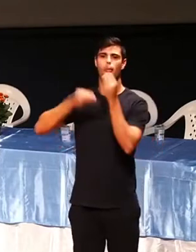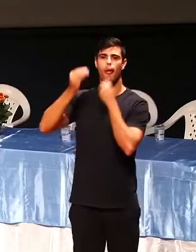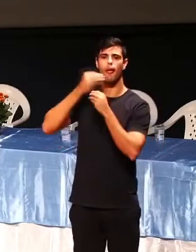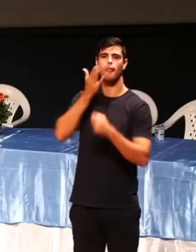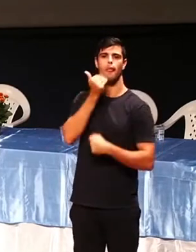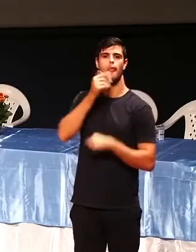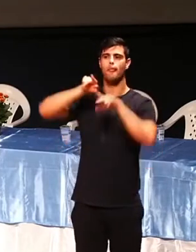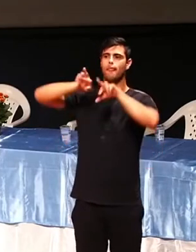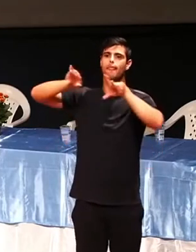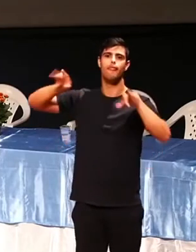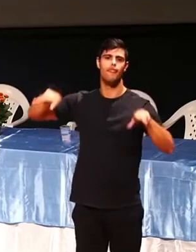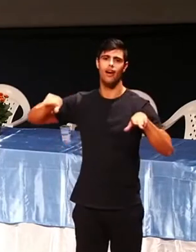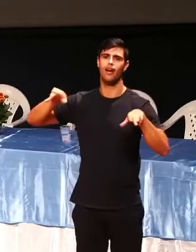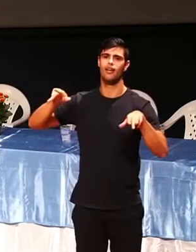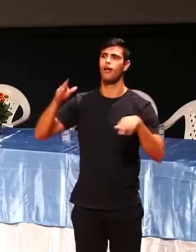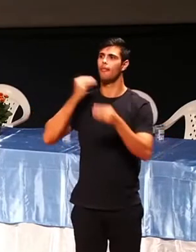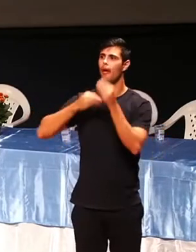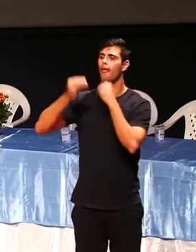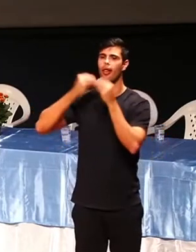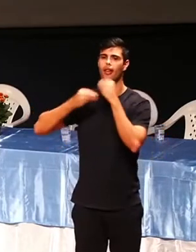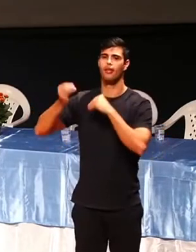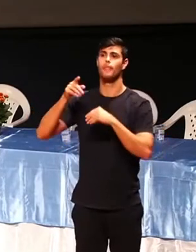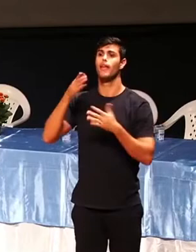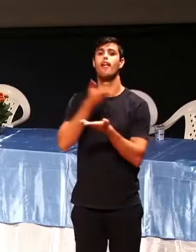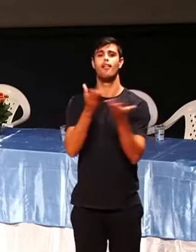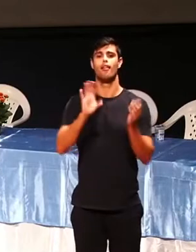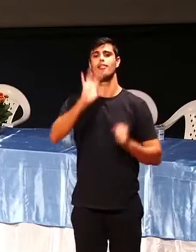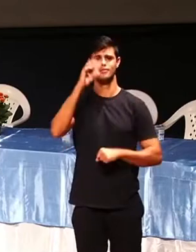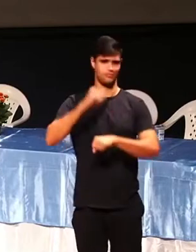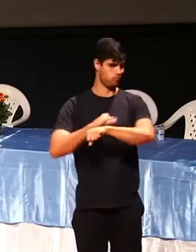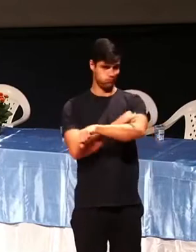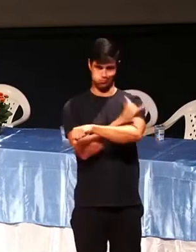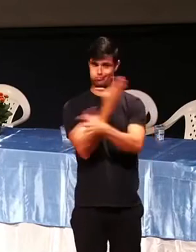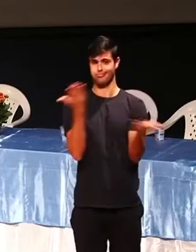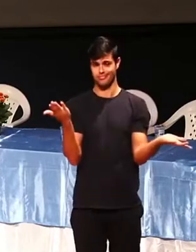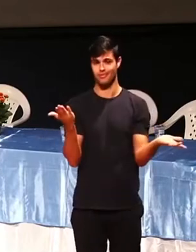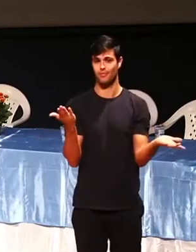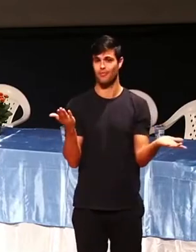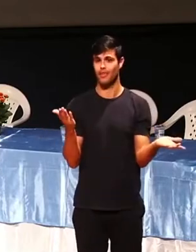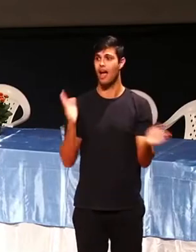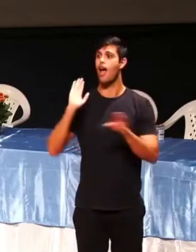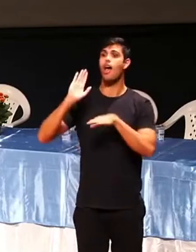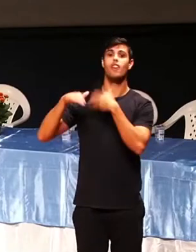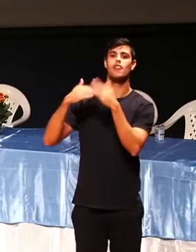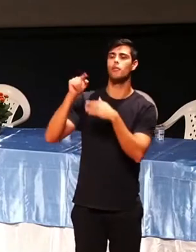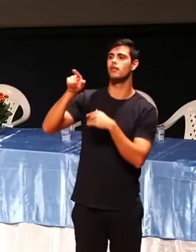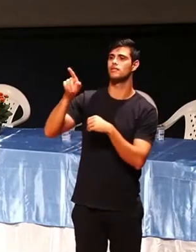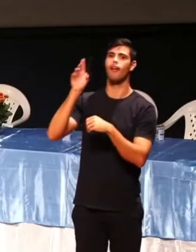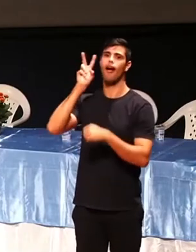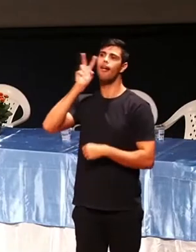Você vai só ver moda, moda, esquadrão da moda, esquadrão da moda. O você vai fazer? Já já está comprando roupa.